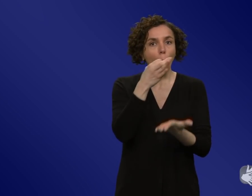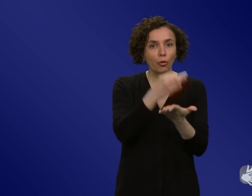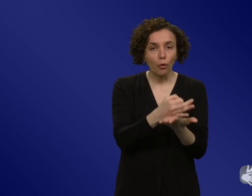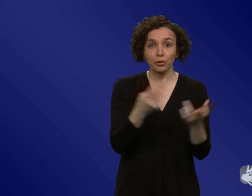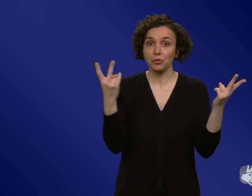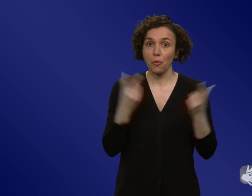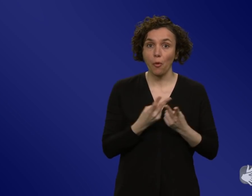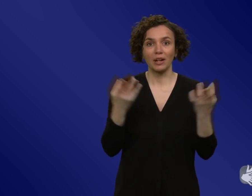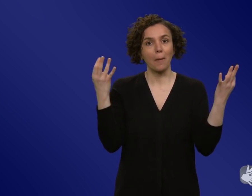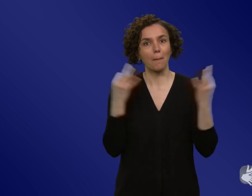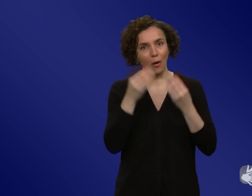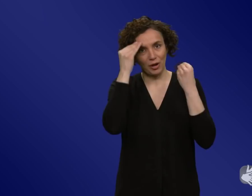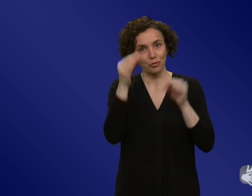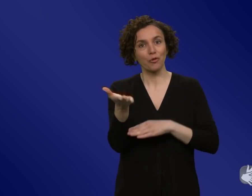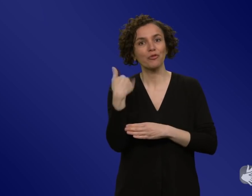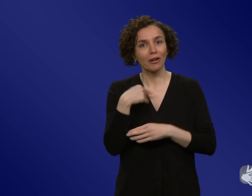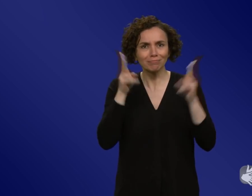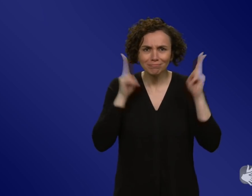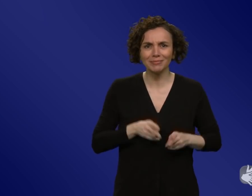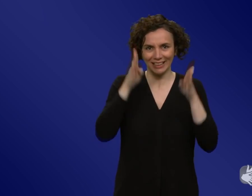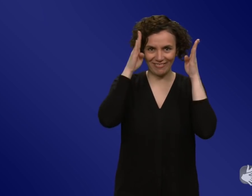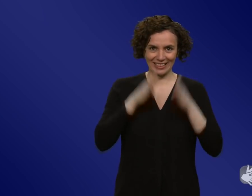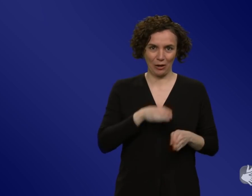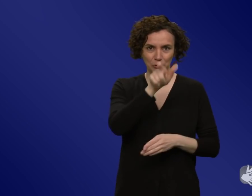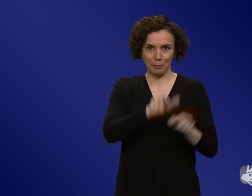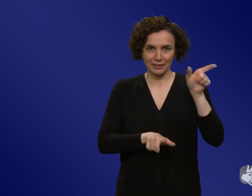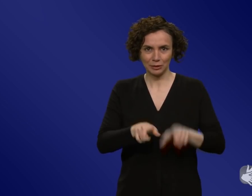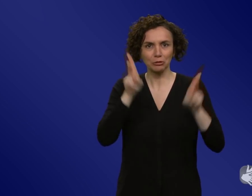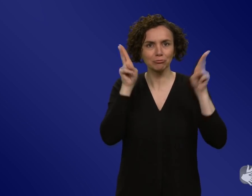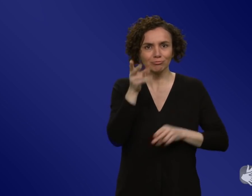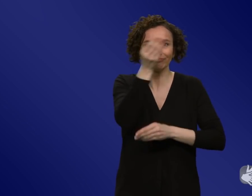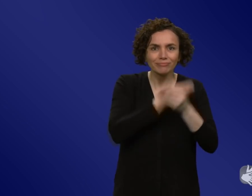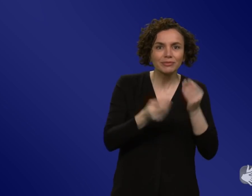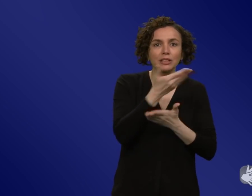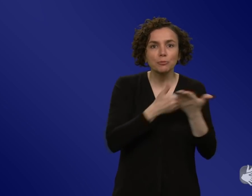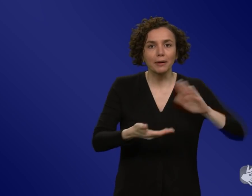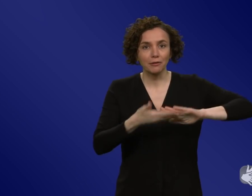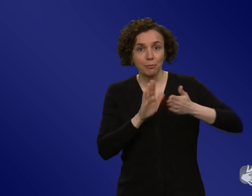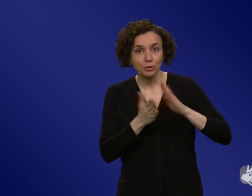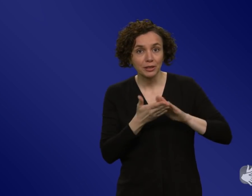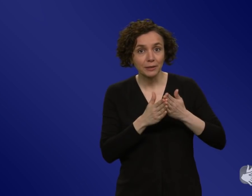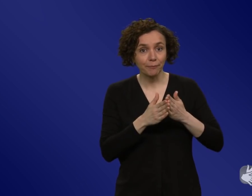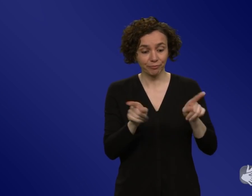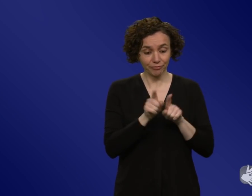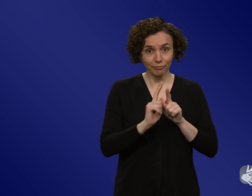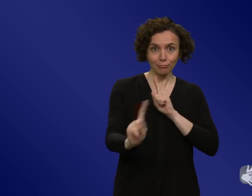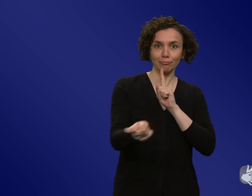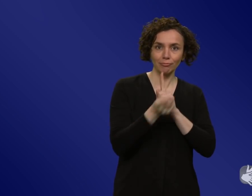Vertrauenspersonen, richtig so in ihre Community. Das ist ja auch dann so dieses aufsuchende Informationsangebot. Und das inklusive